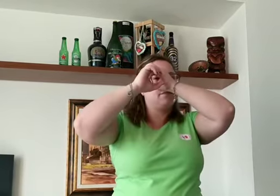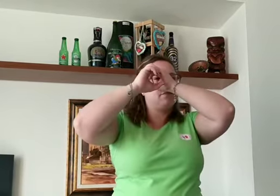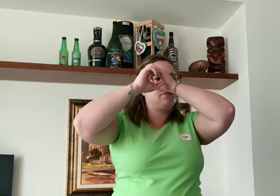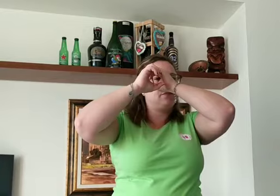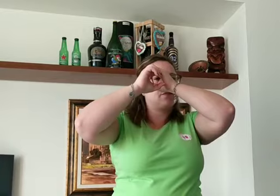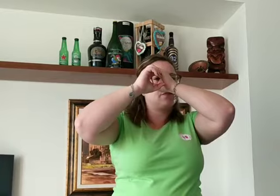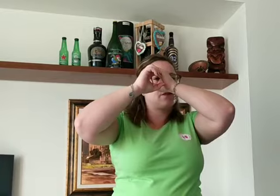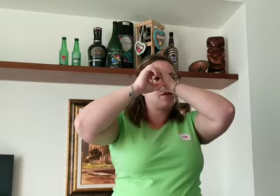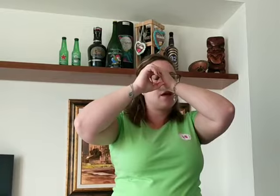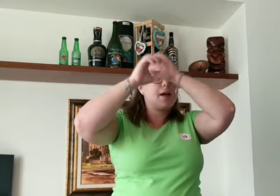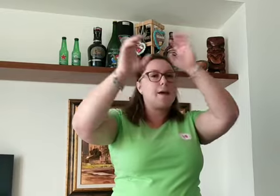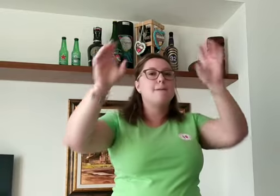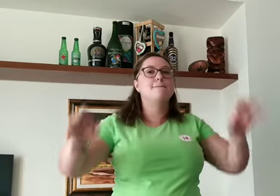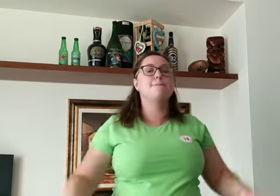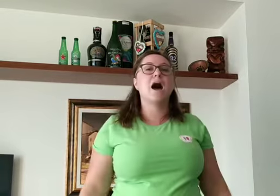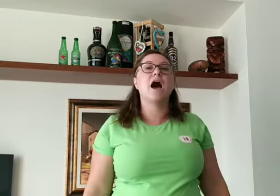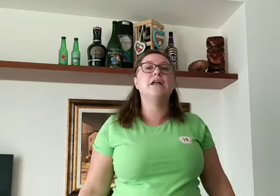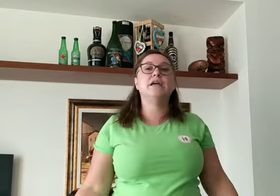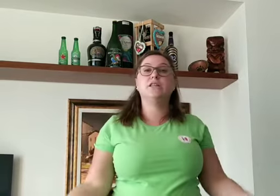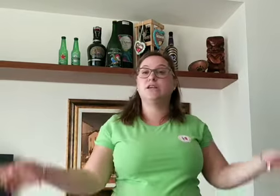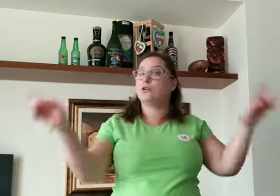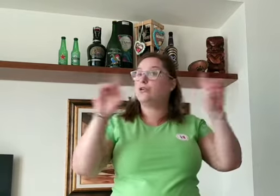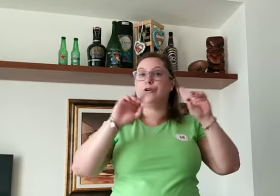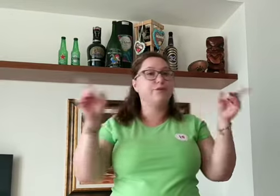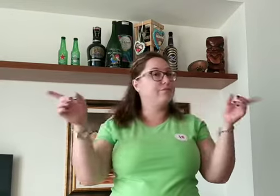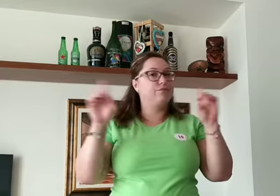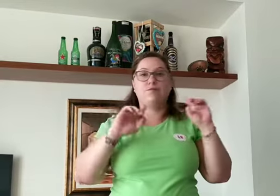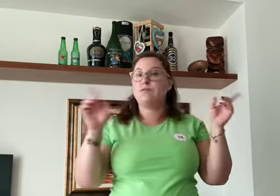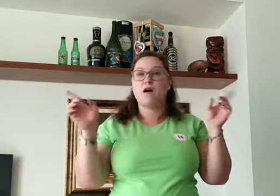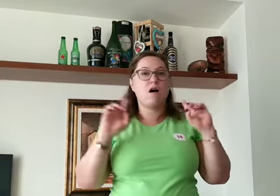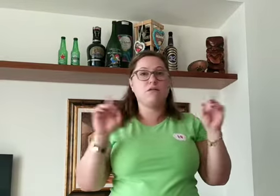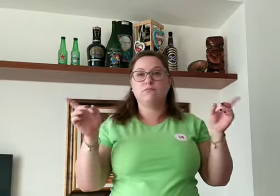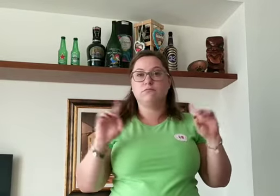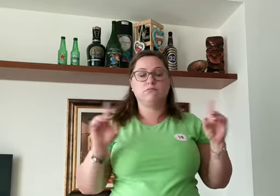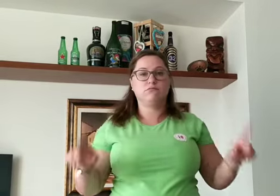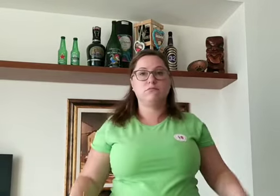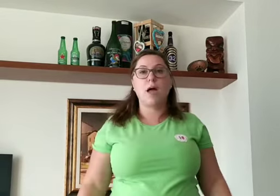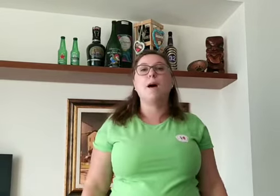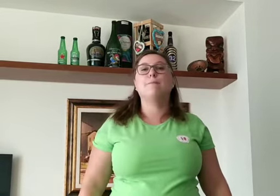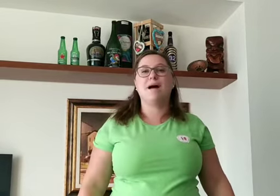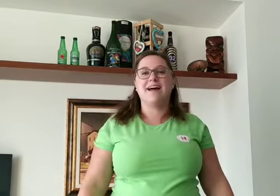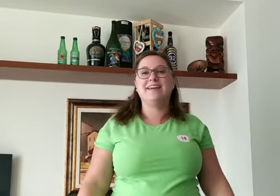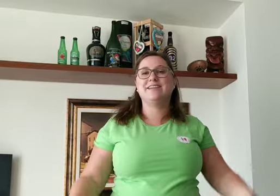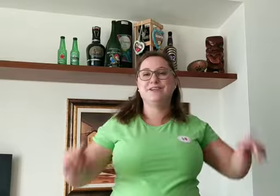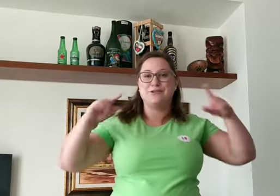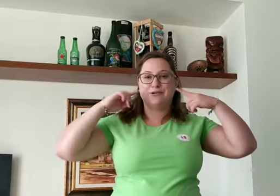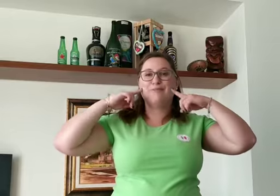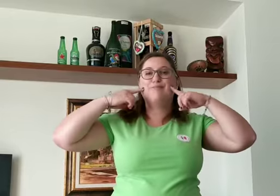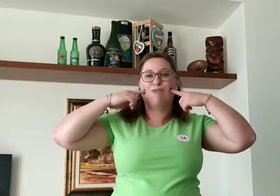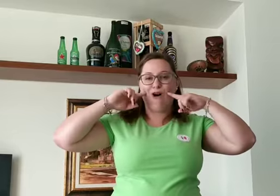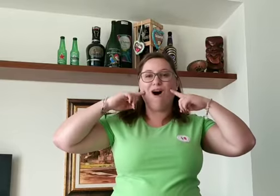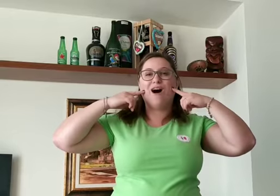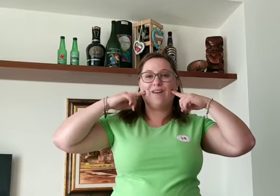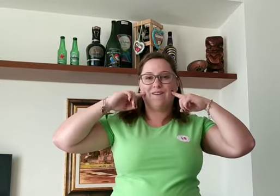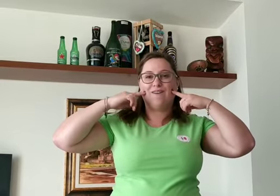mani che dicono no mani che dicono buono